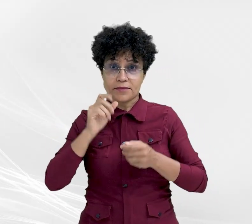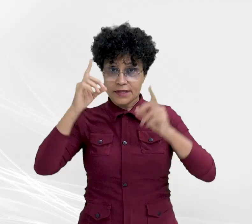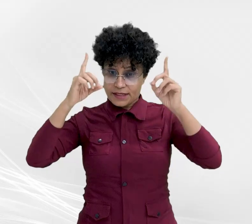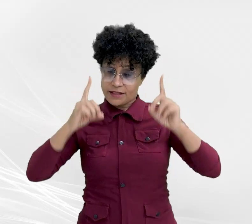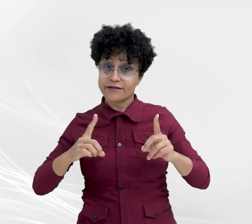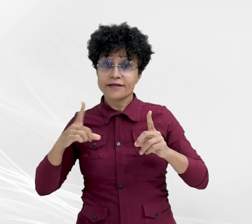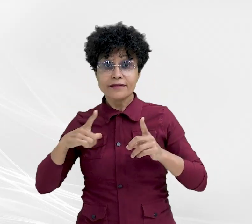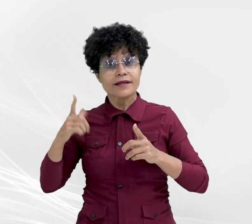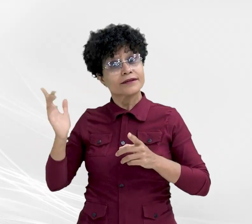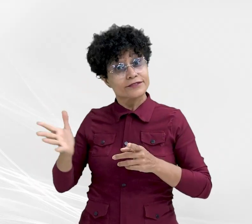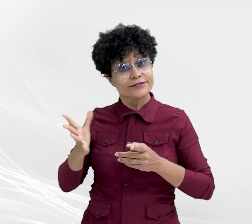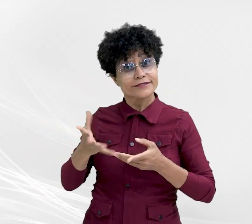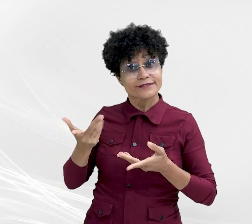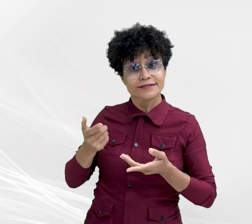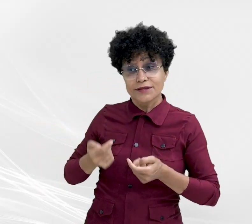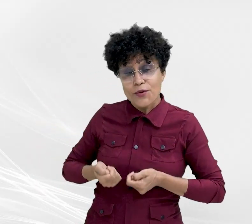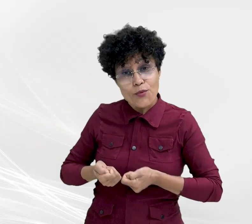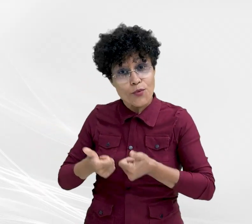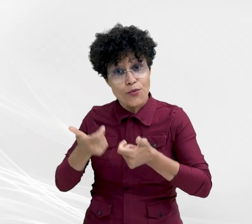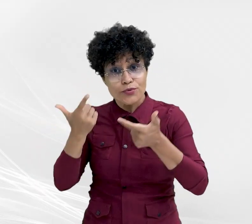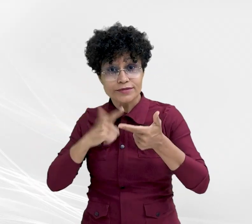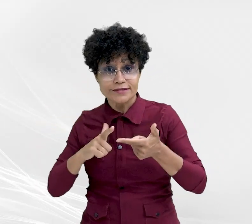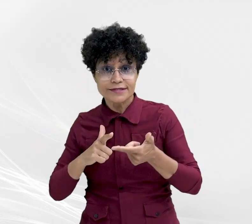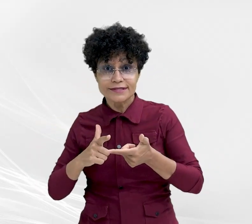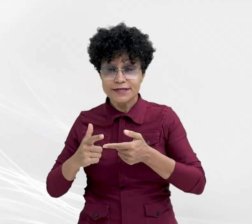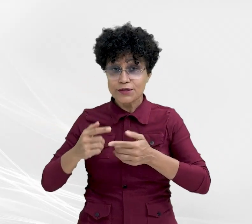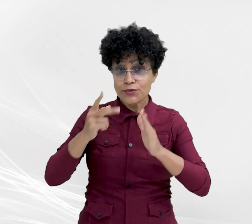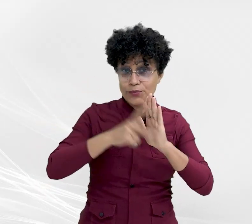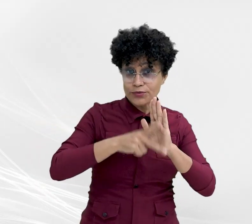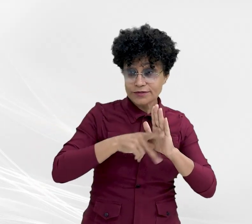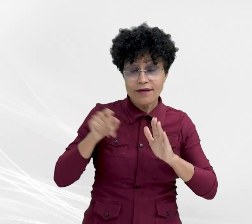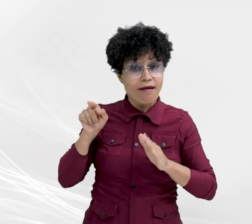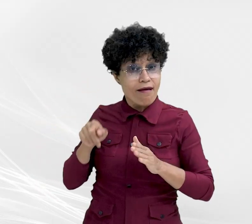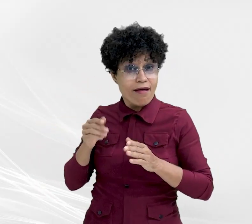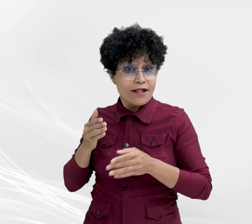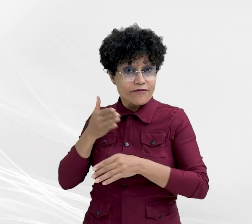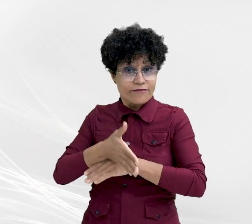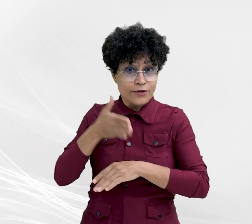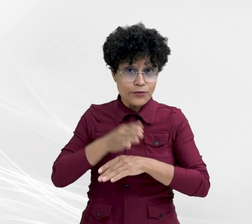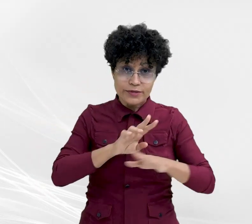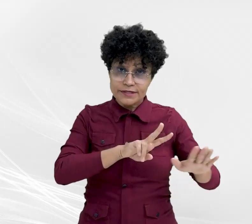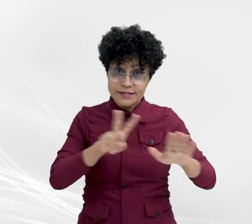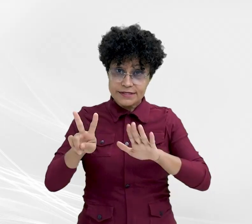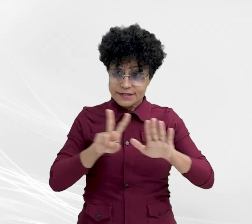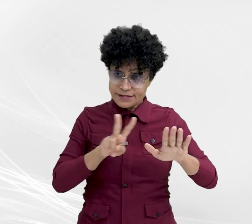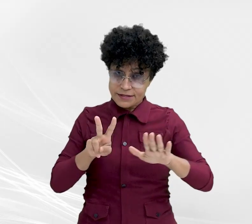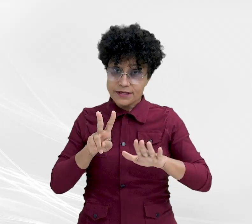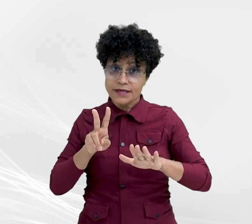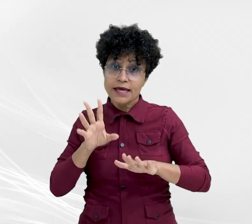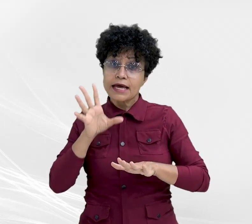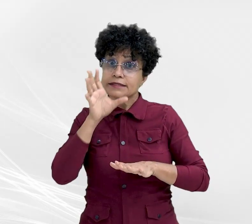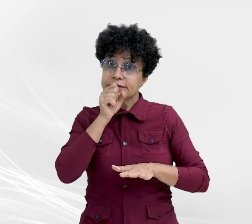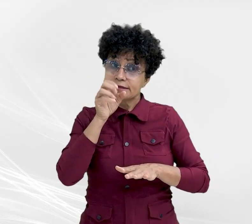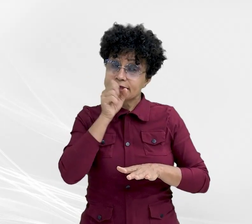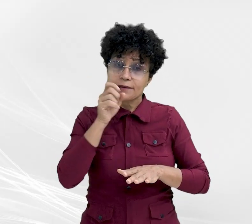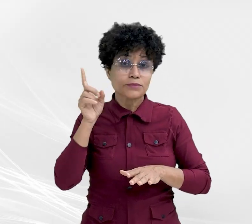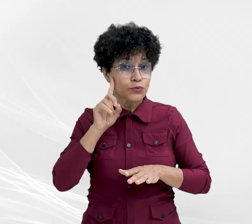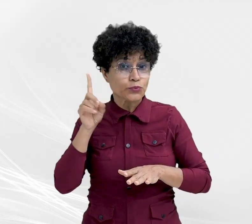pelo projeto desde a sua implantação. Ela frequenta o local semanalmente, todo sábado. Abre aspas. Aqui me